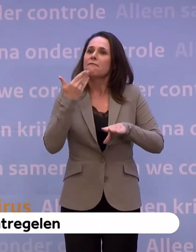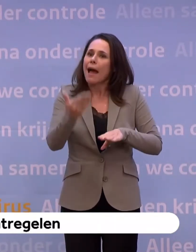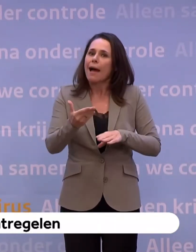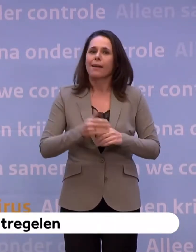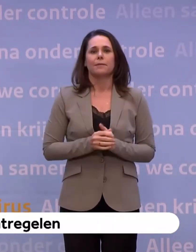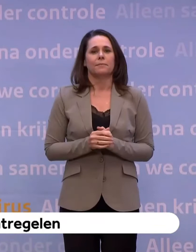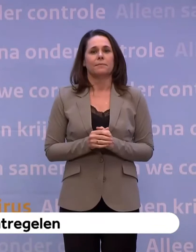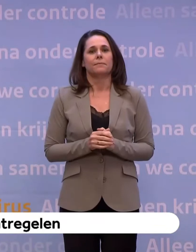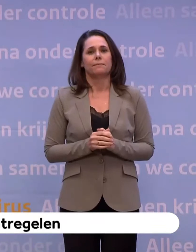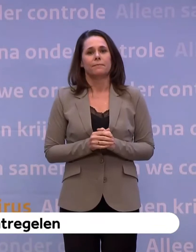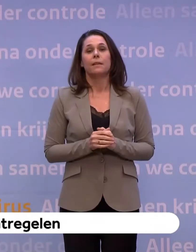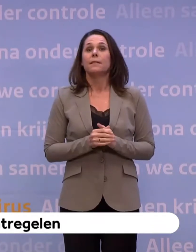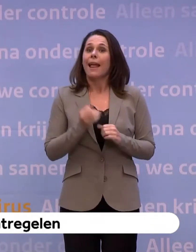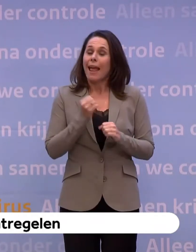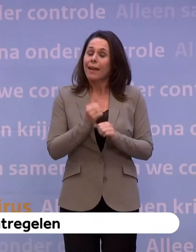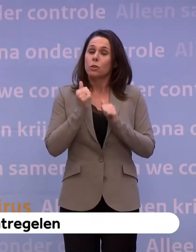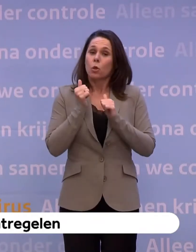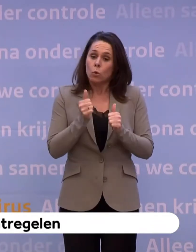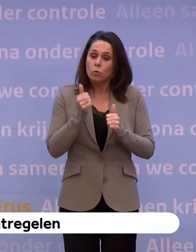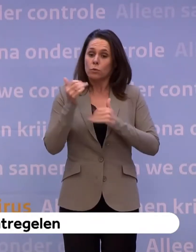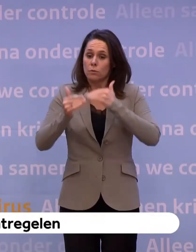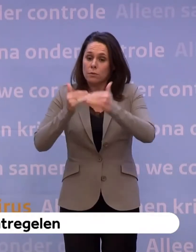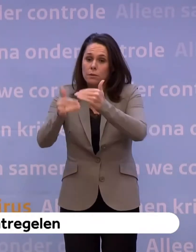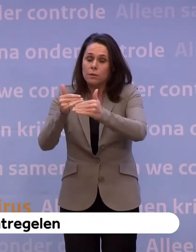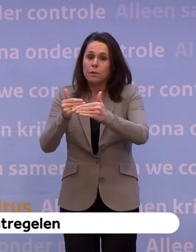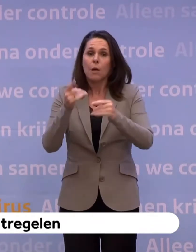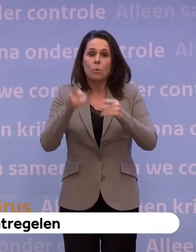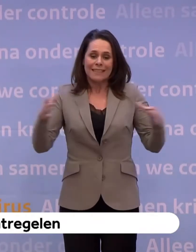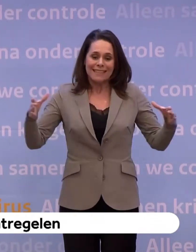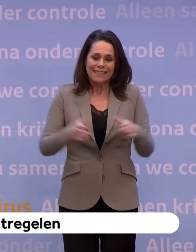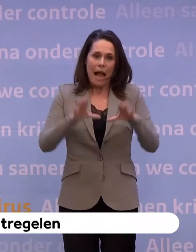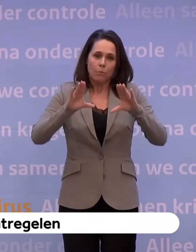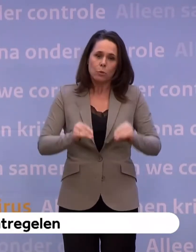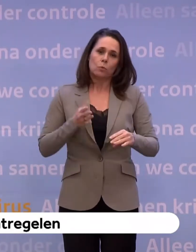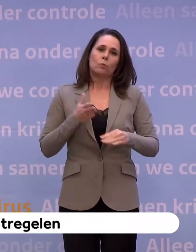We zijn echt op de goede weg. En we moeten dit samen blijven doen.